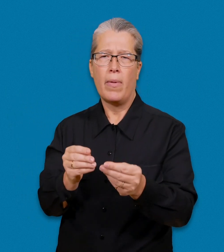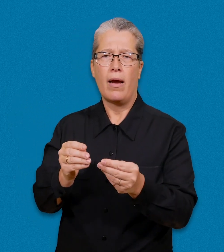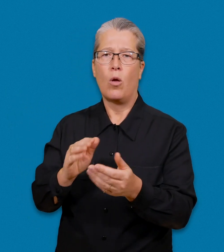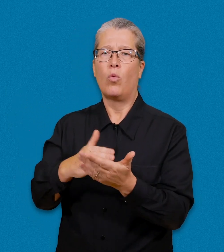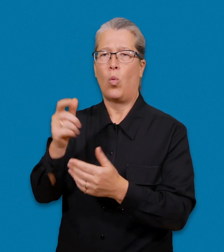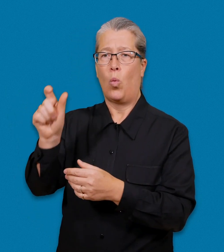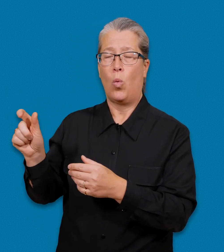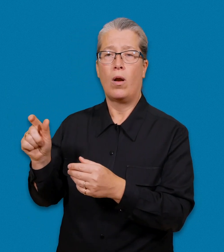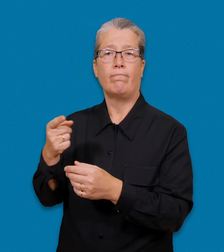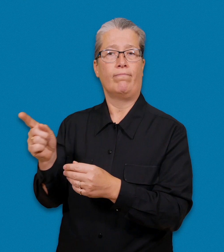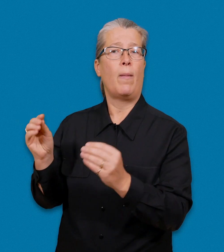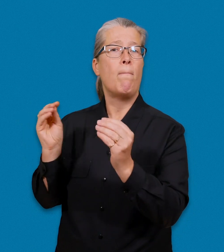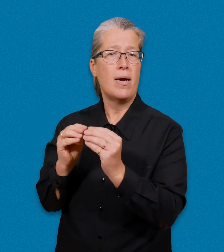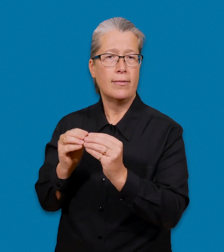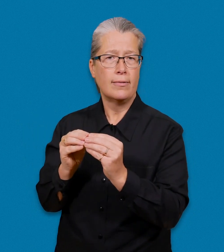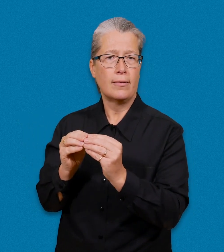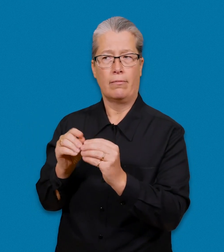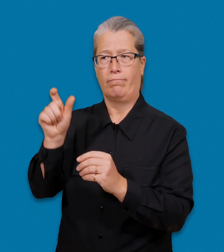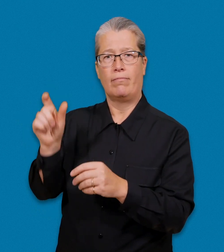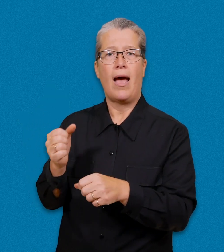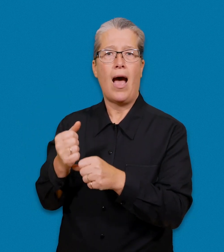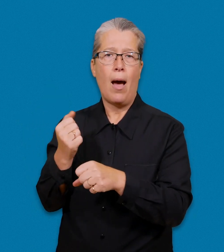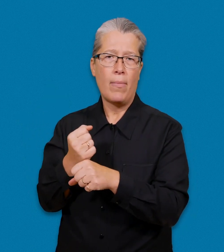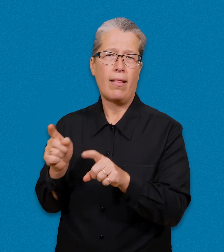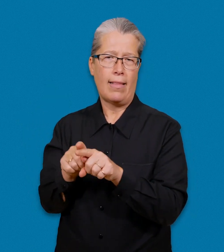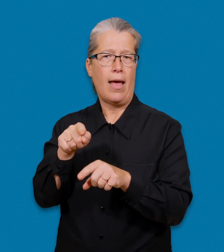lämplig tolk som arbetar nära det ställe där du behöver tolkning.